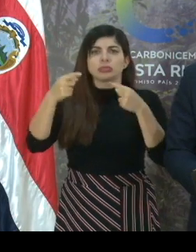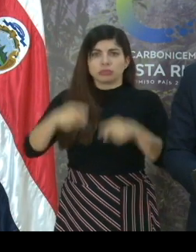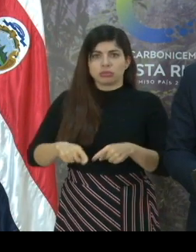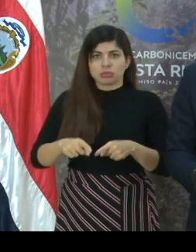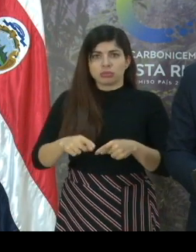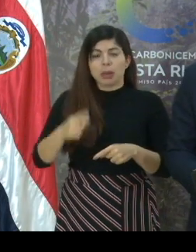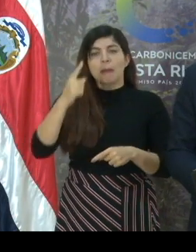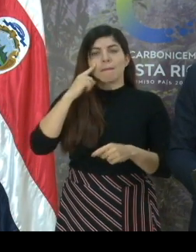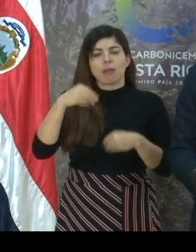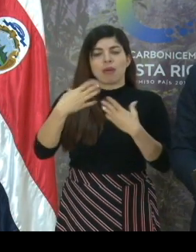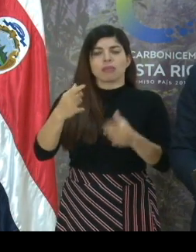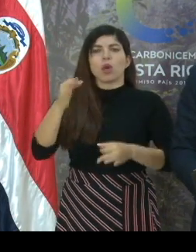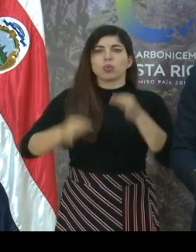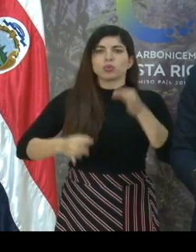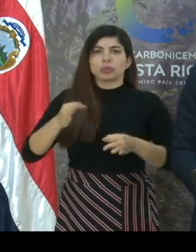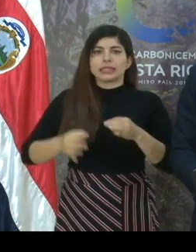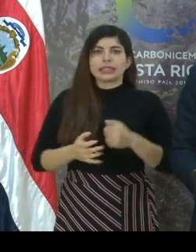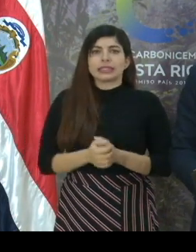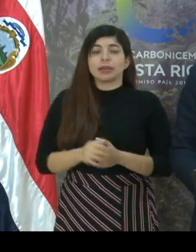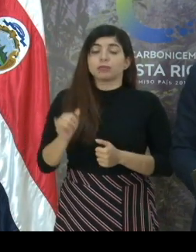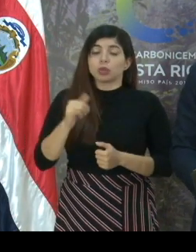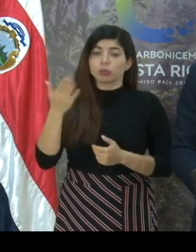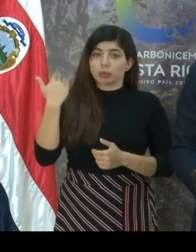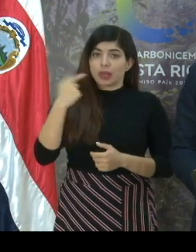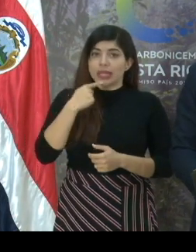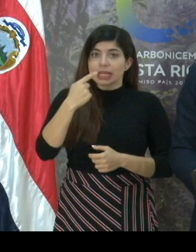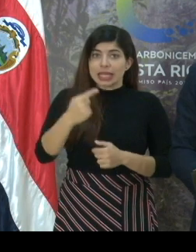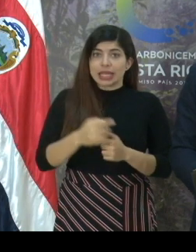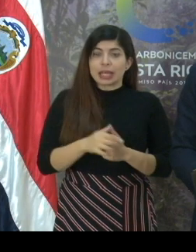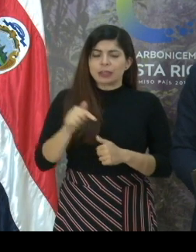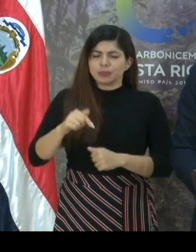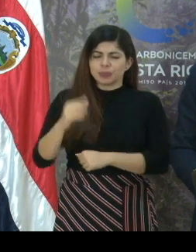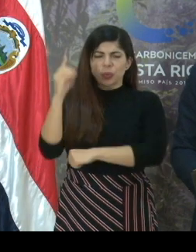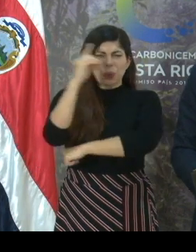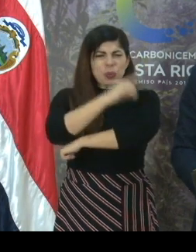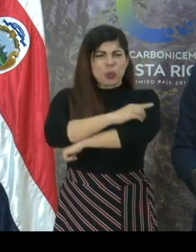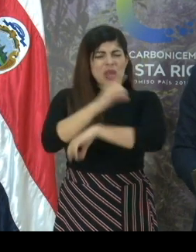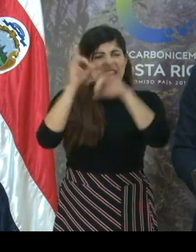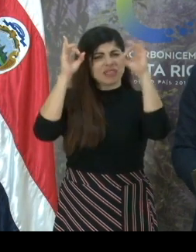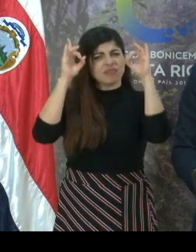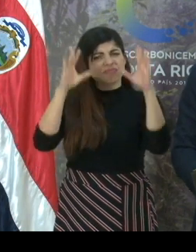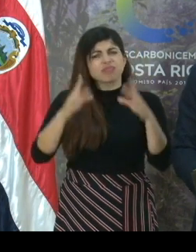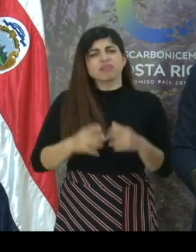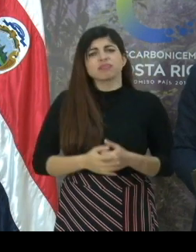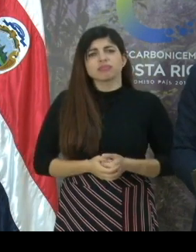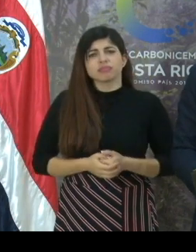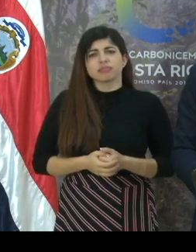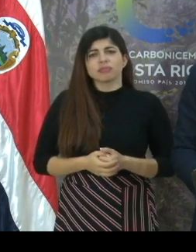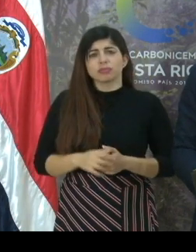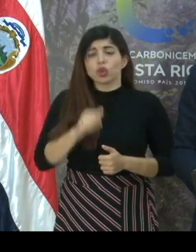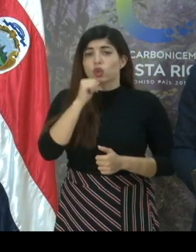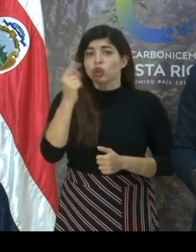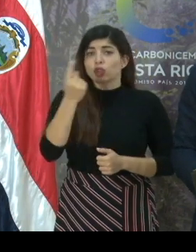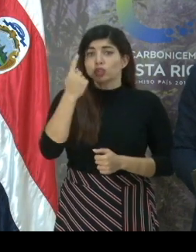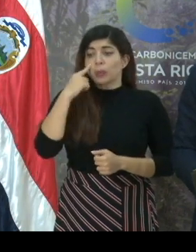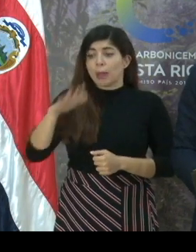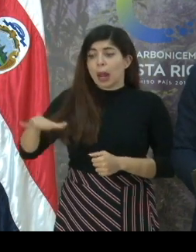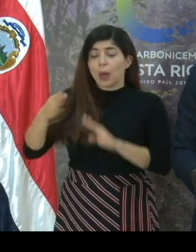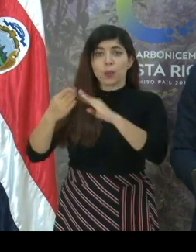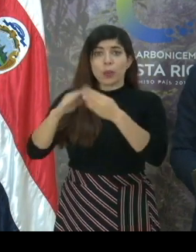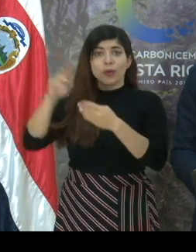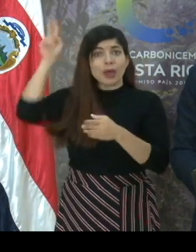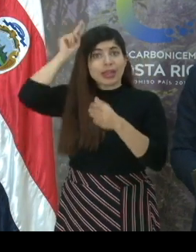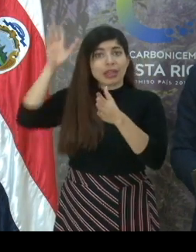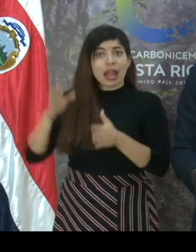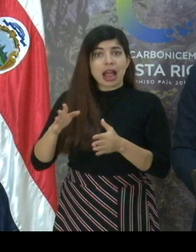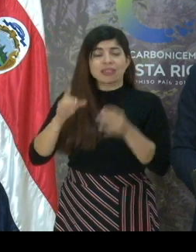para que se haga justicia. Como decíamos, es un día trágico, no solo para los pueblos indígenas sino para